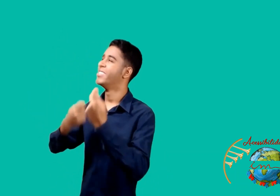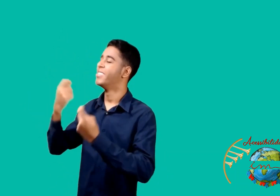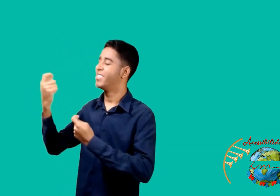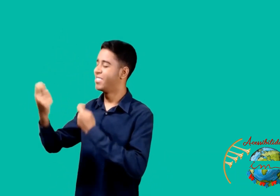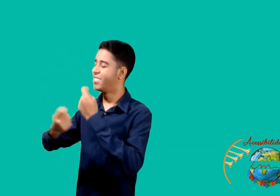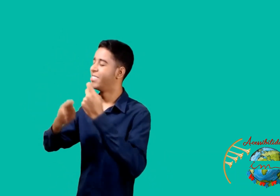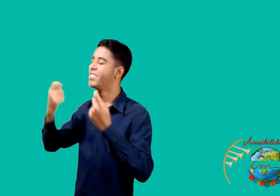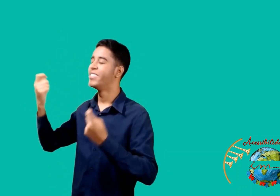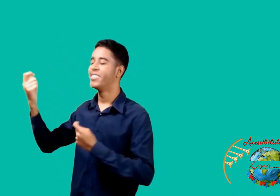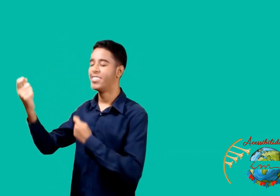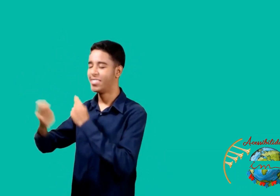amém